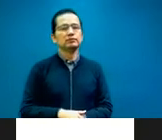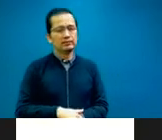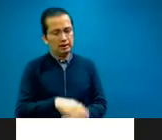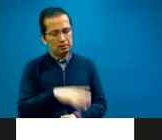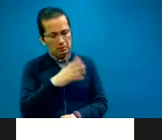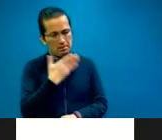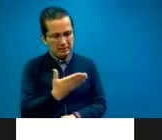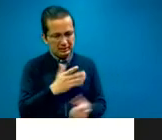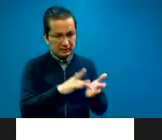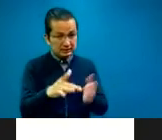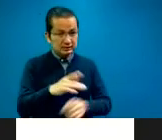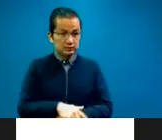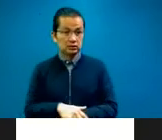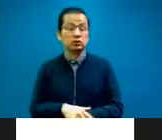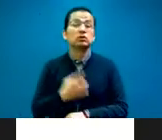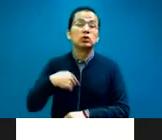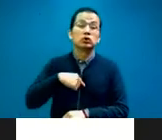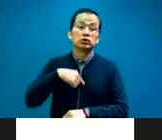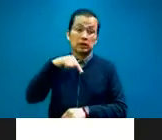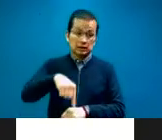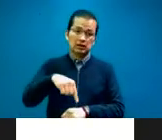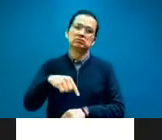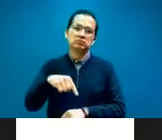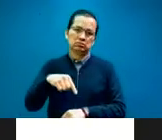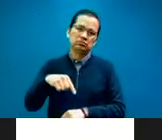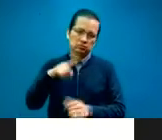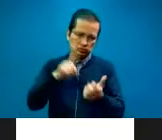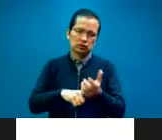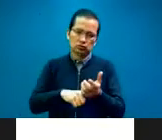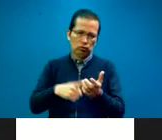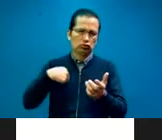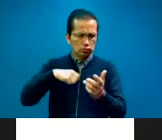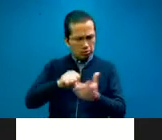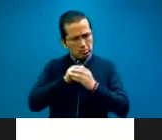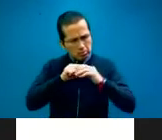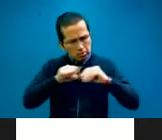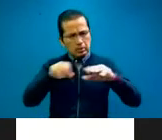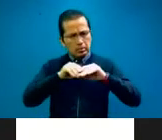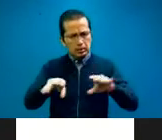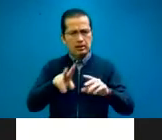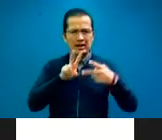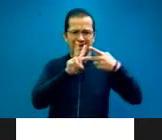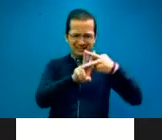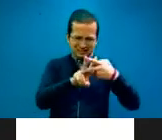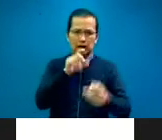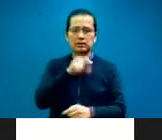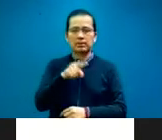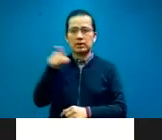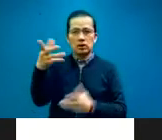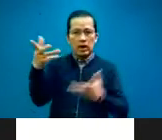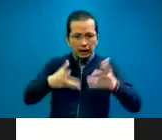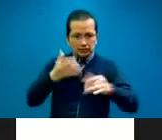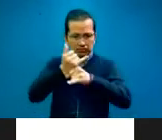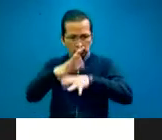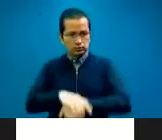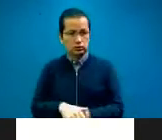vamos a estar compartiendo acá en el foro, pues los hashtags, los mensajes principales, van a ser, me parece que, infografías también, que toda esa gente